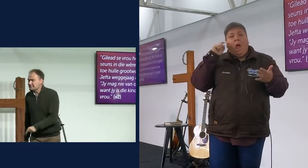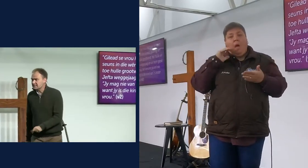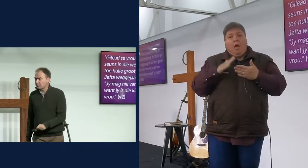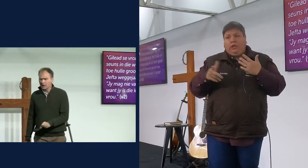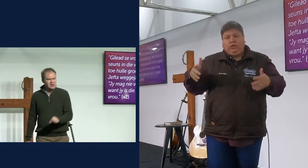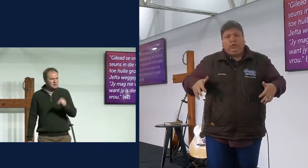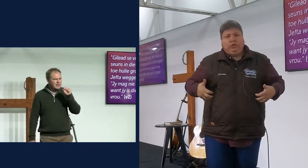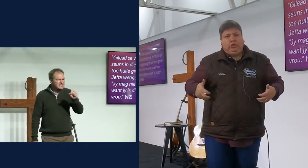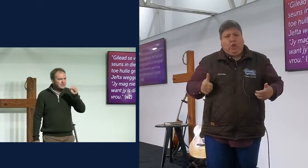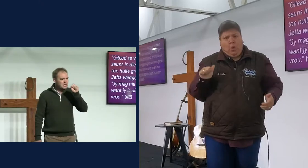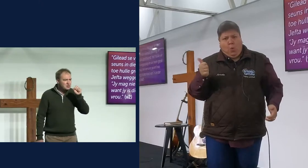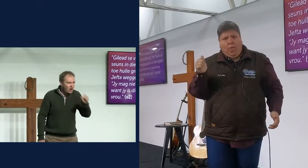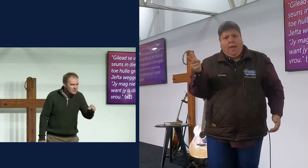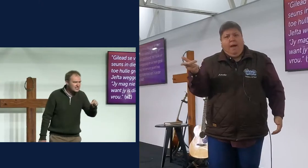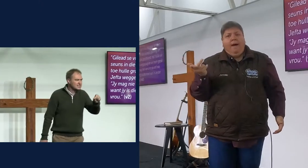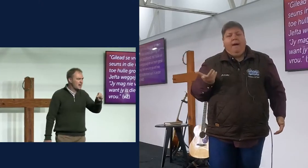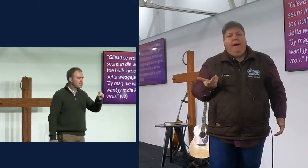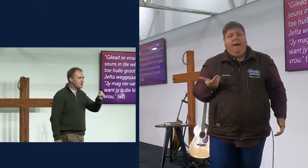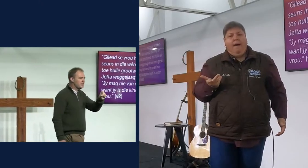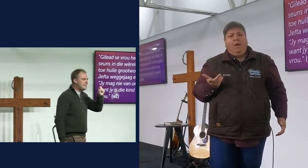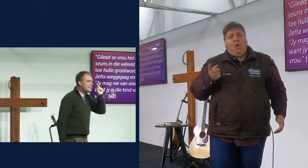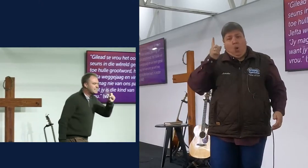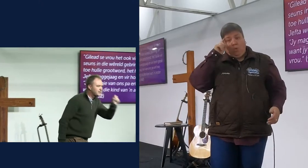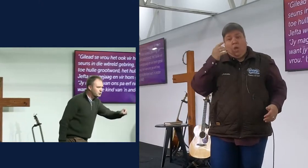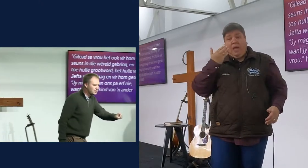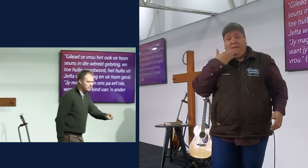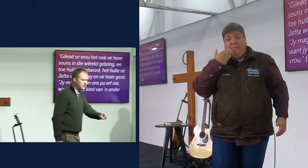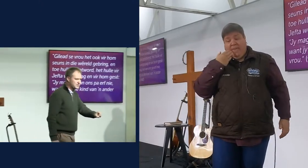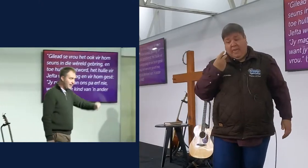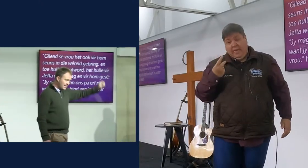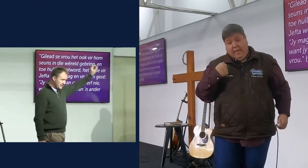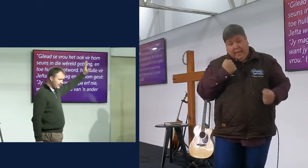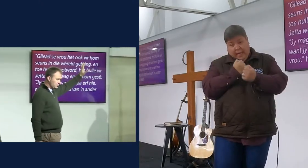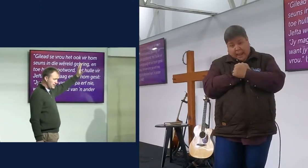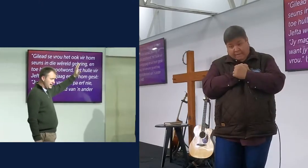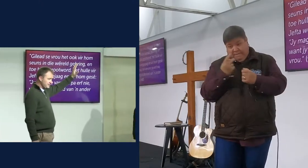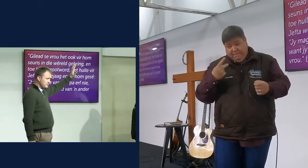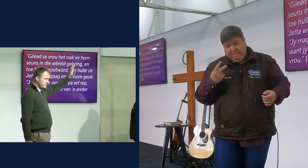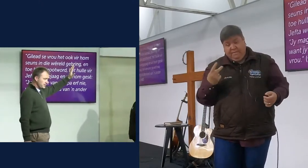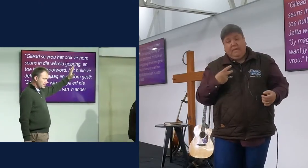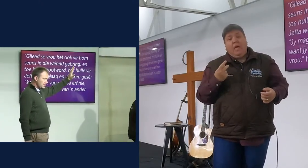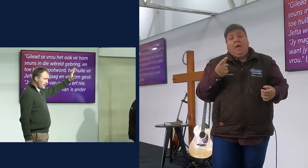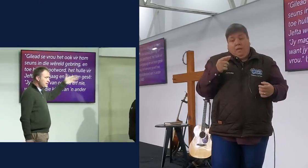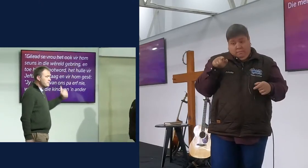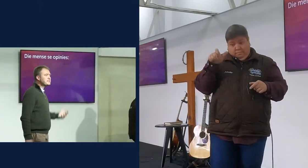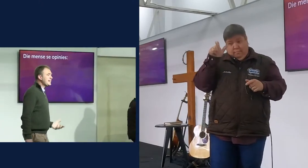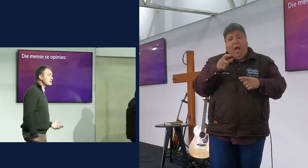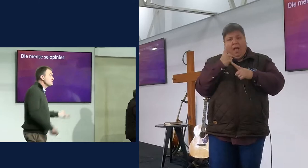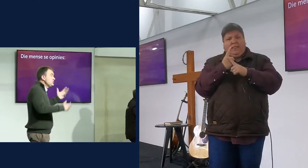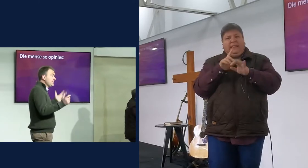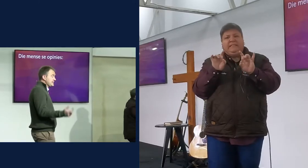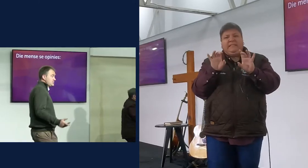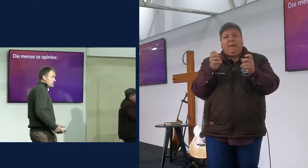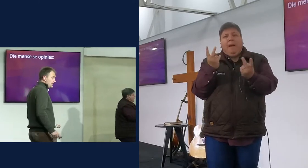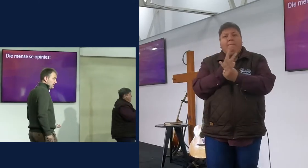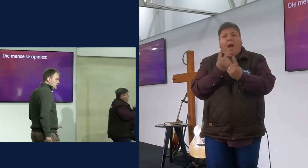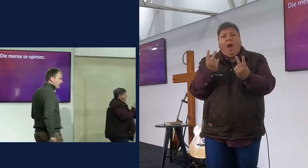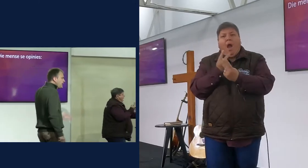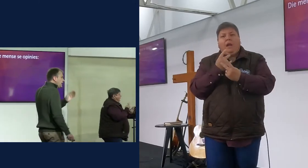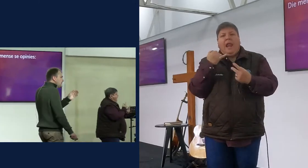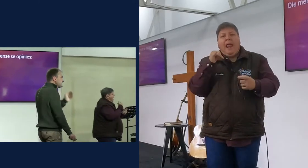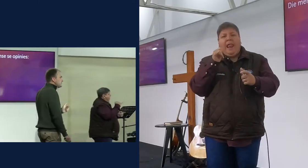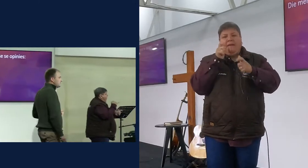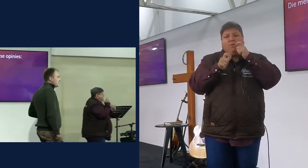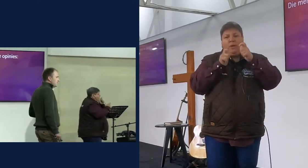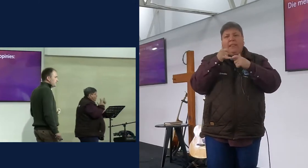wat jy die seers te maak, die mense wat die naaste is aan jou, wat die lelikste woorde vir jou sê, jy het al beleef, en beteken, bedoel jy het nie so lelik,